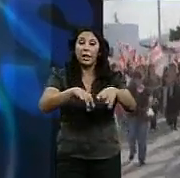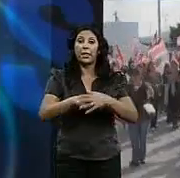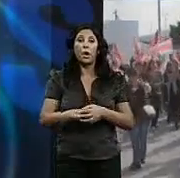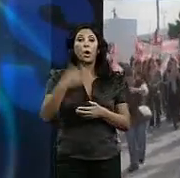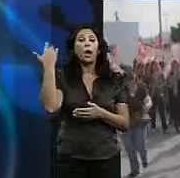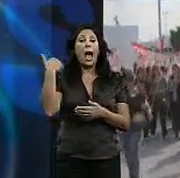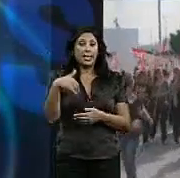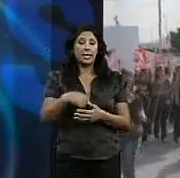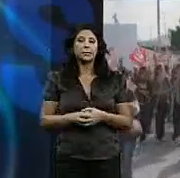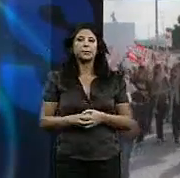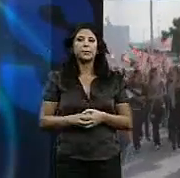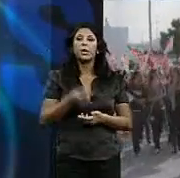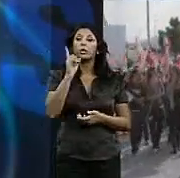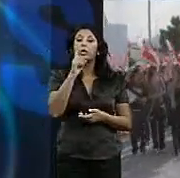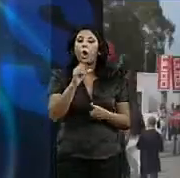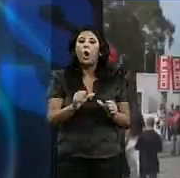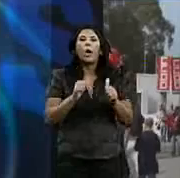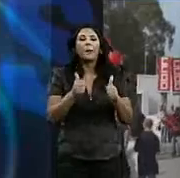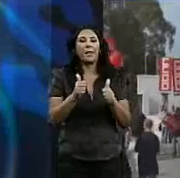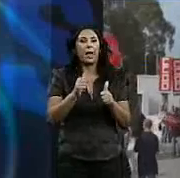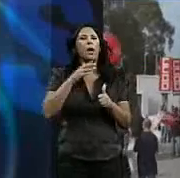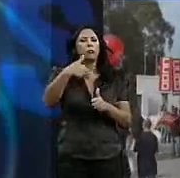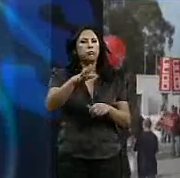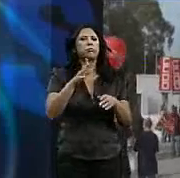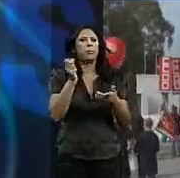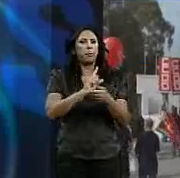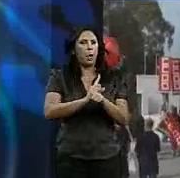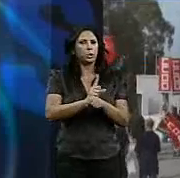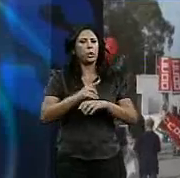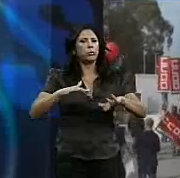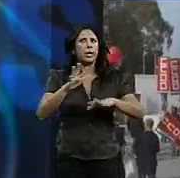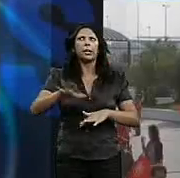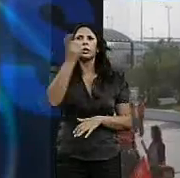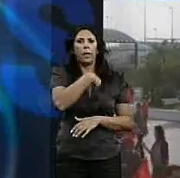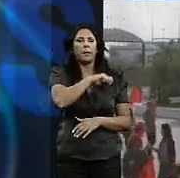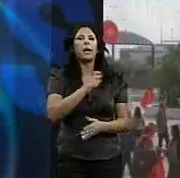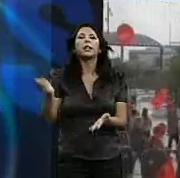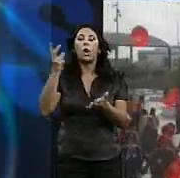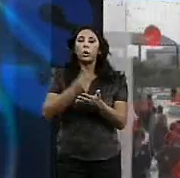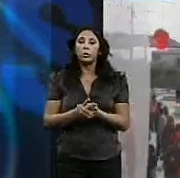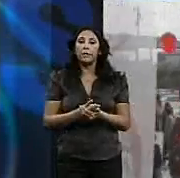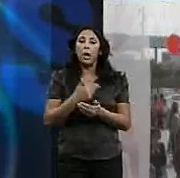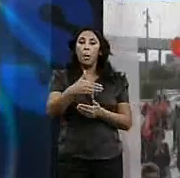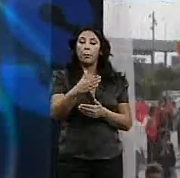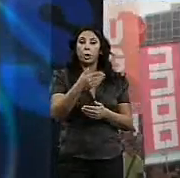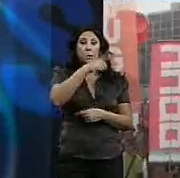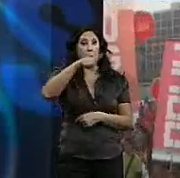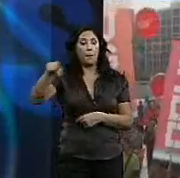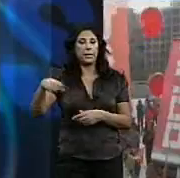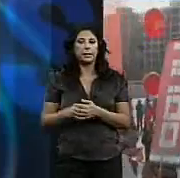de ayer no es más que un anticipo. Nuevas movilizaciones en todo el territorio español tendrán lugar durante los próximos meses. Comisiones obreras